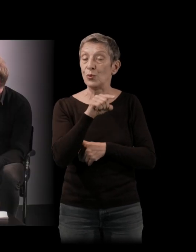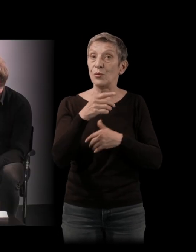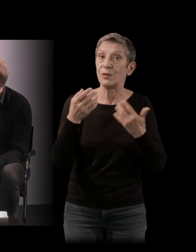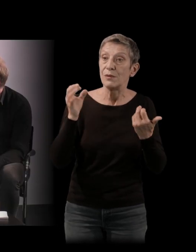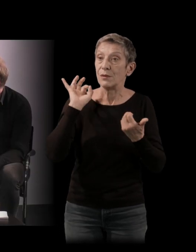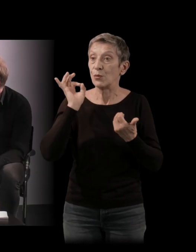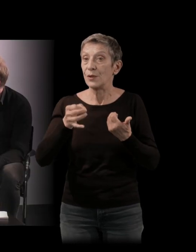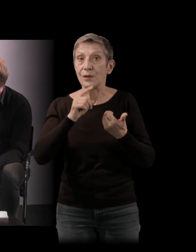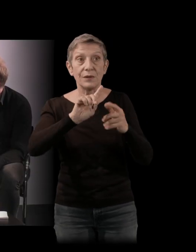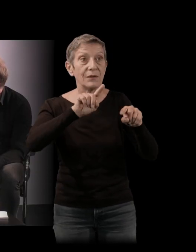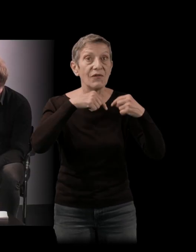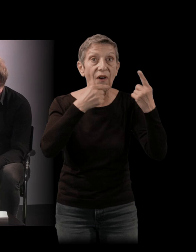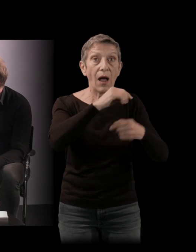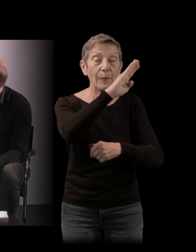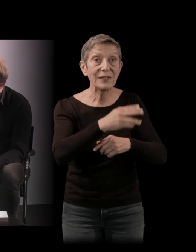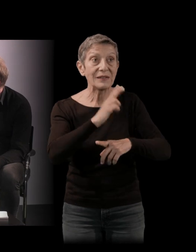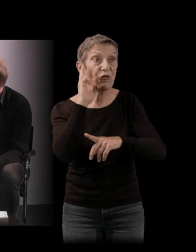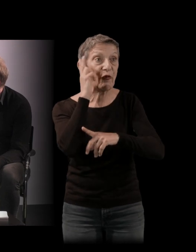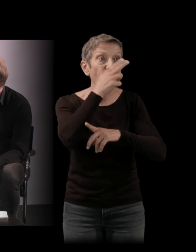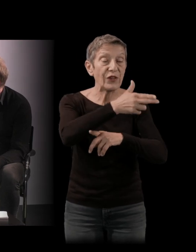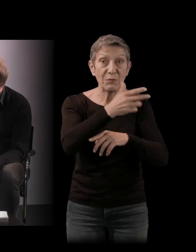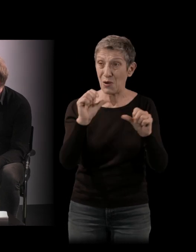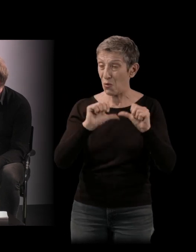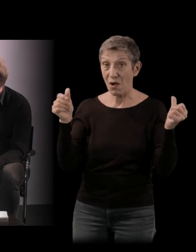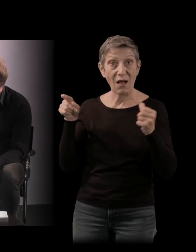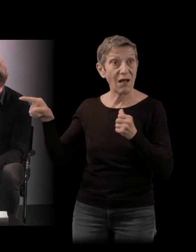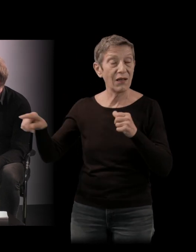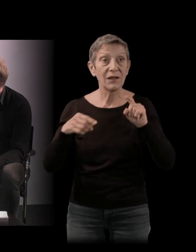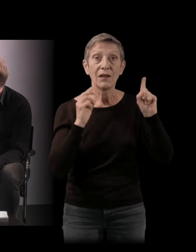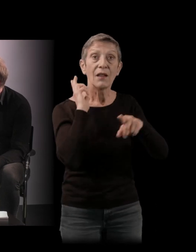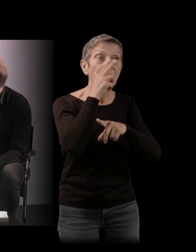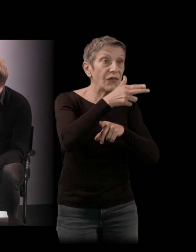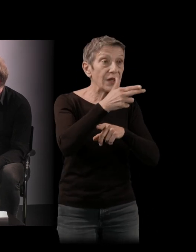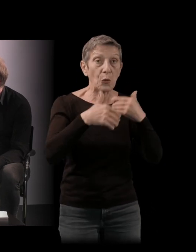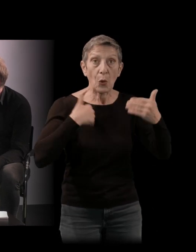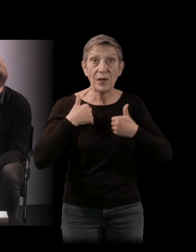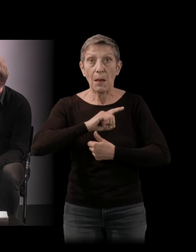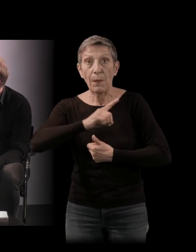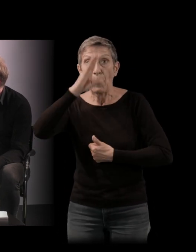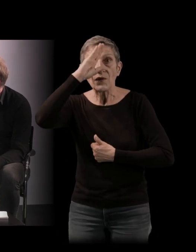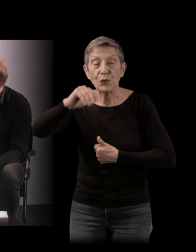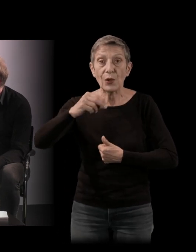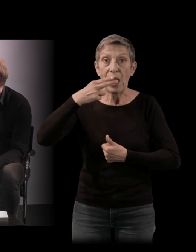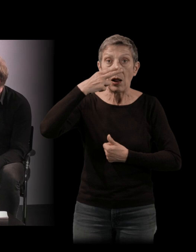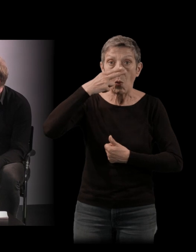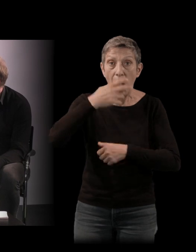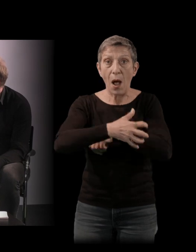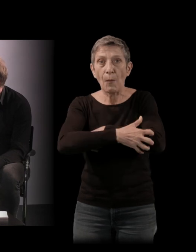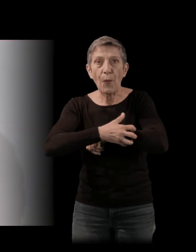filmer au Brésil des acteurs non professionnels, noirs, pauvres. Enfin, il est vraiment